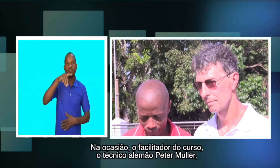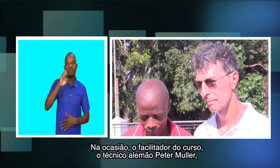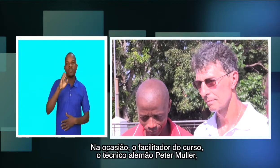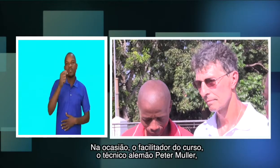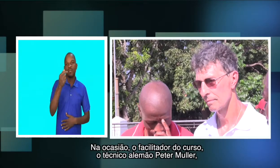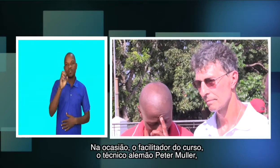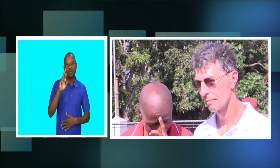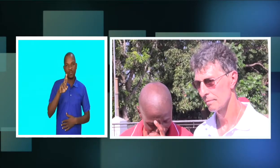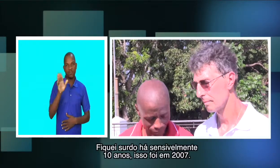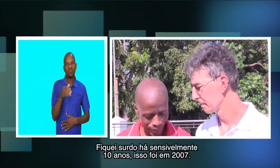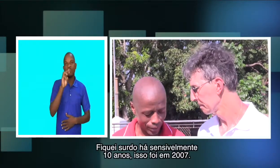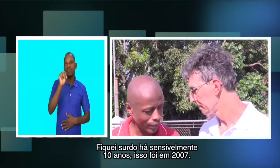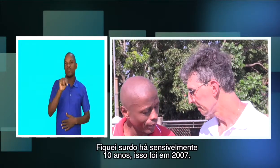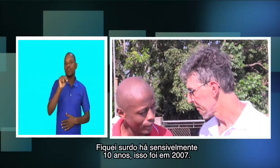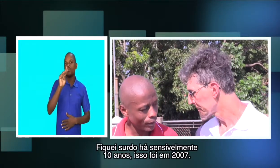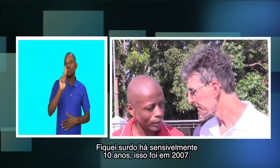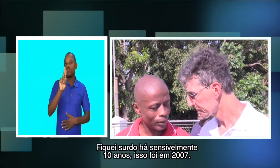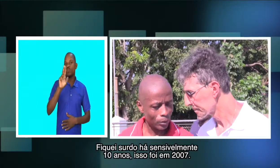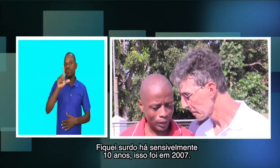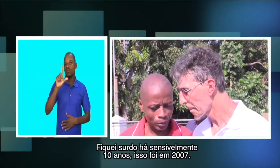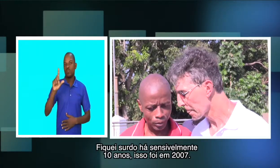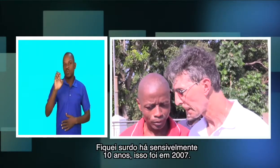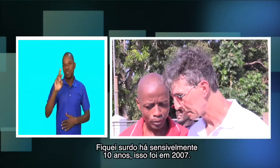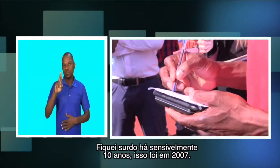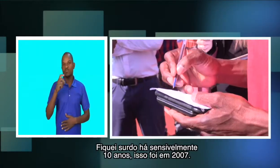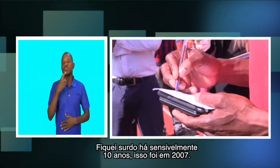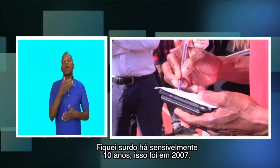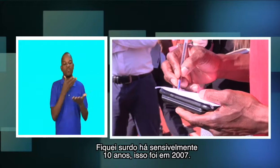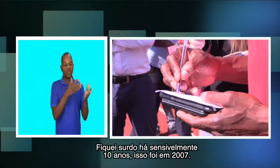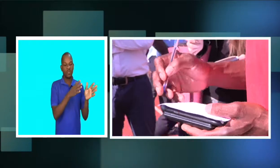Peter Muller, enalteceu o valor dos atletas noçambicanos.